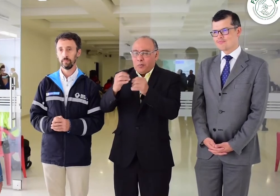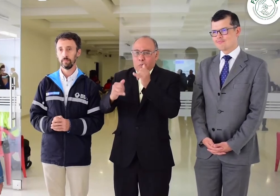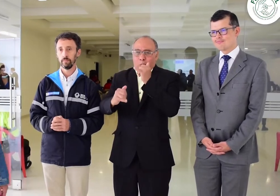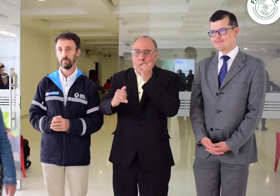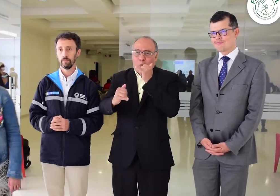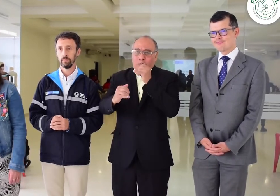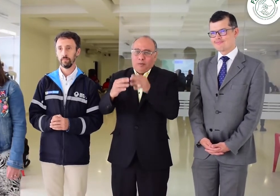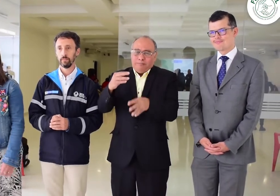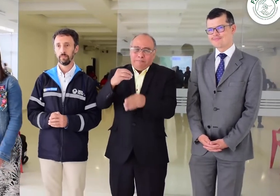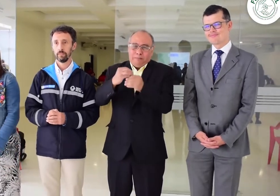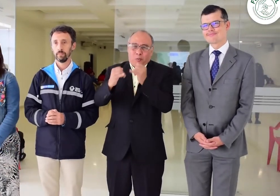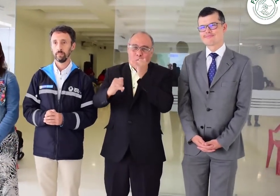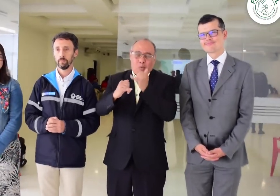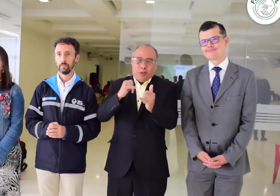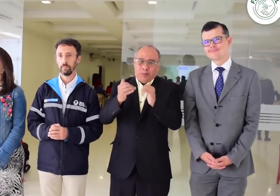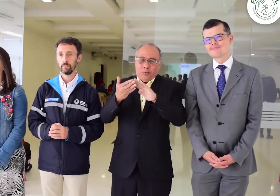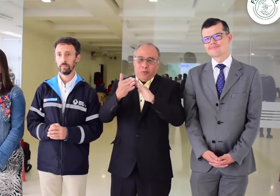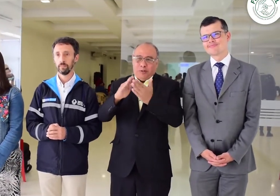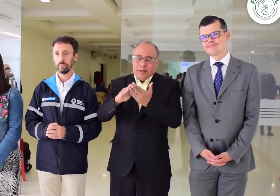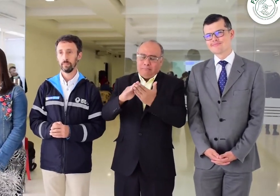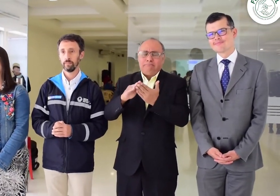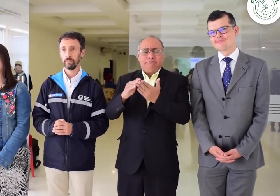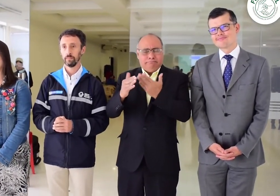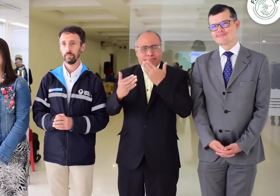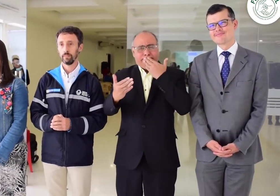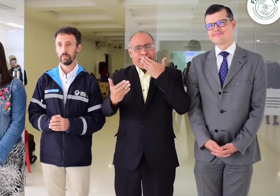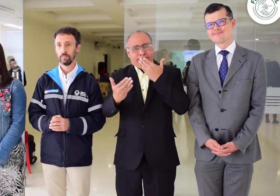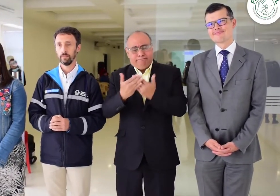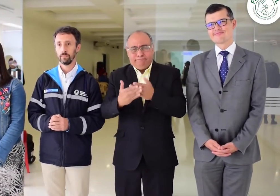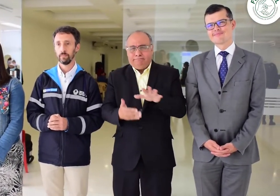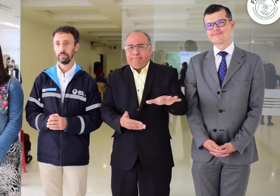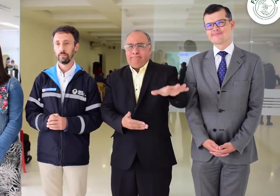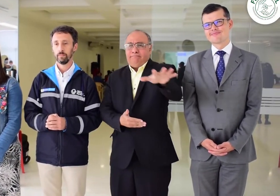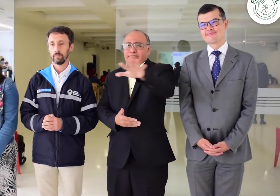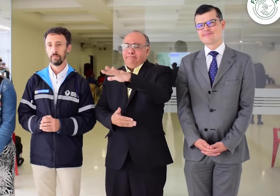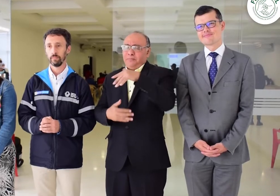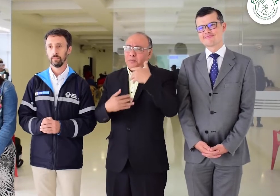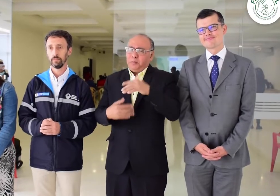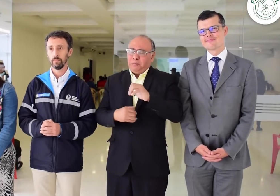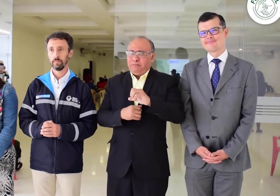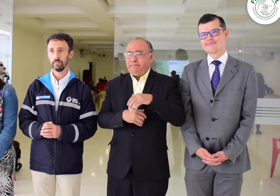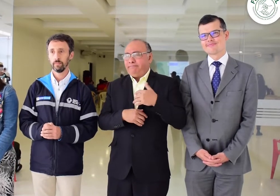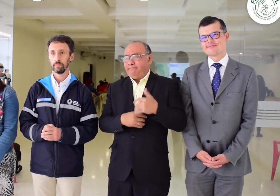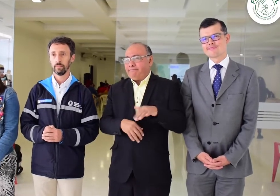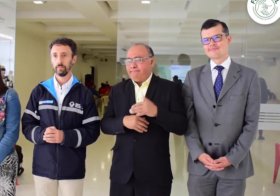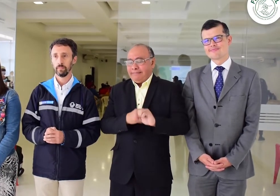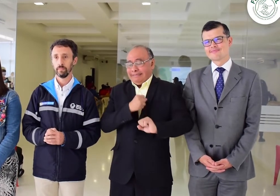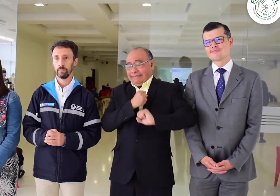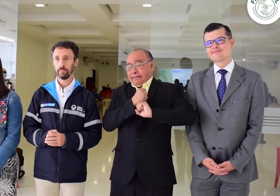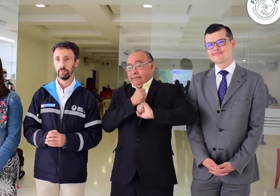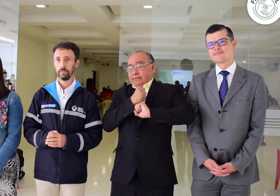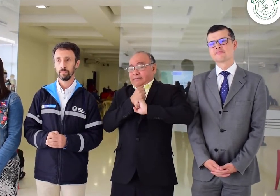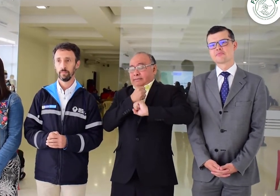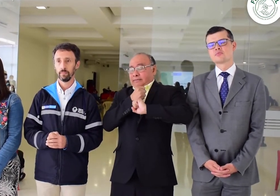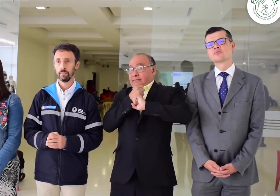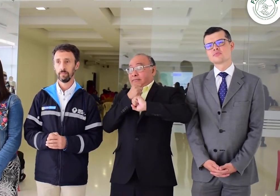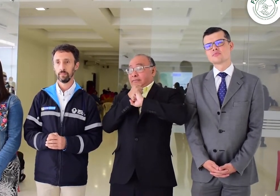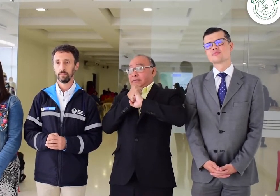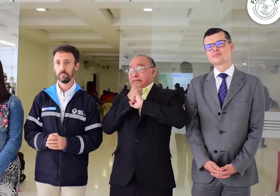Y además quisiera añadir unas últimas palabras sobre la comunidad sorda. Gracias,